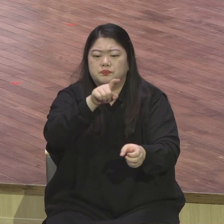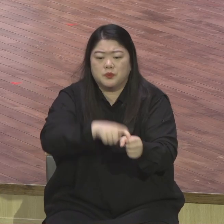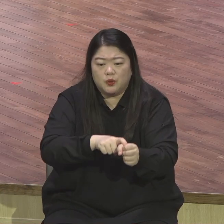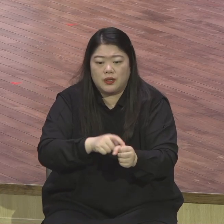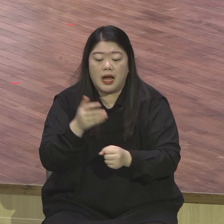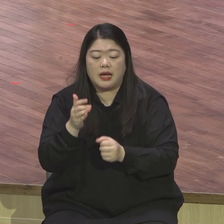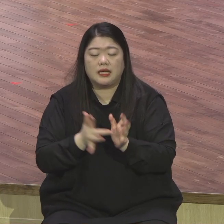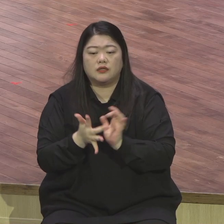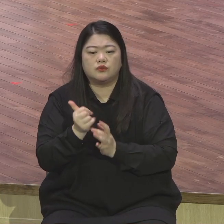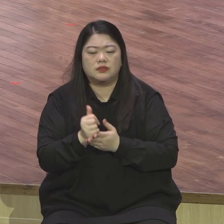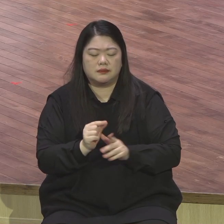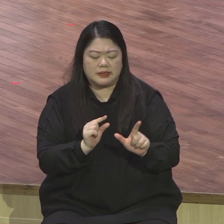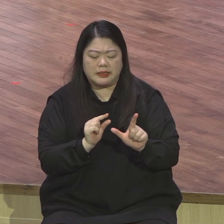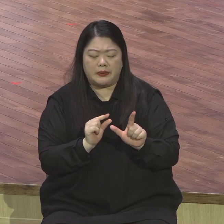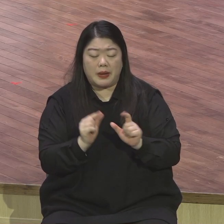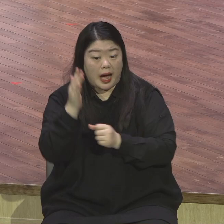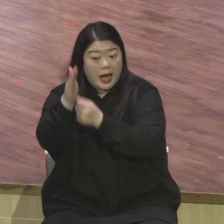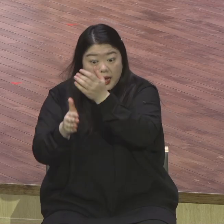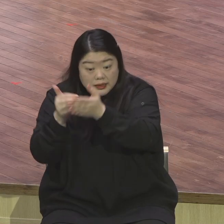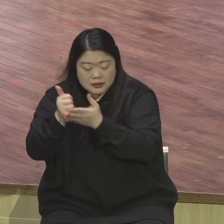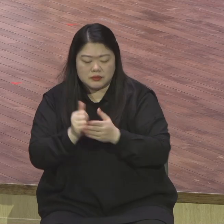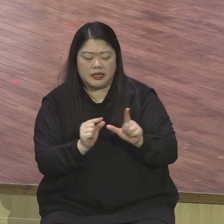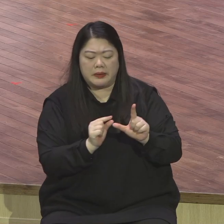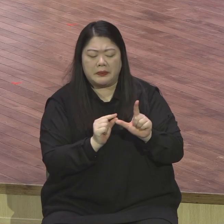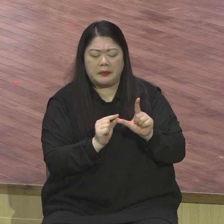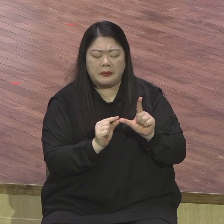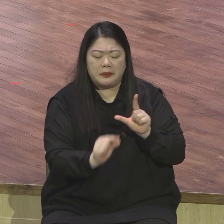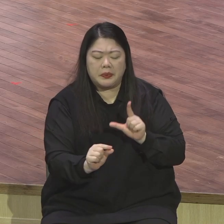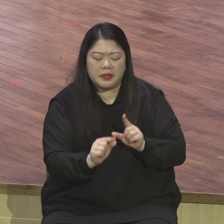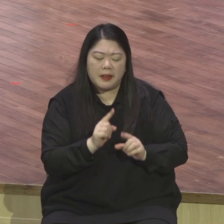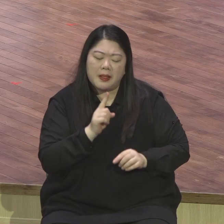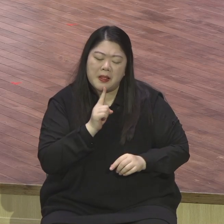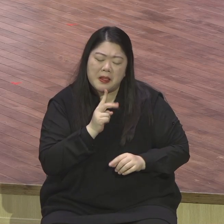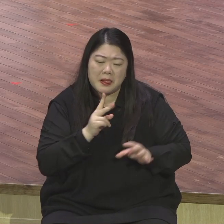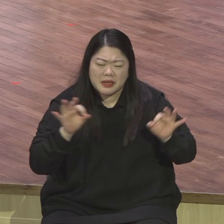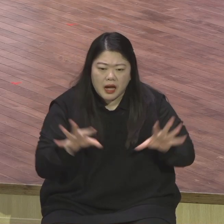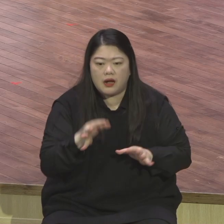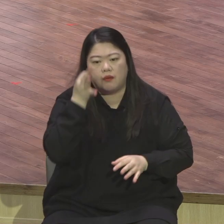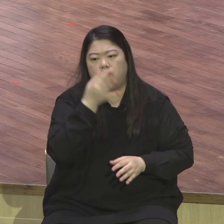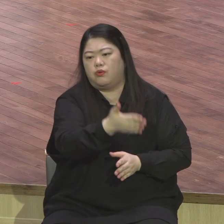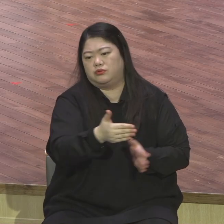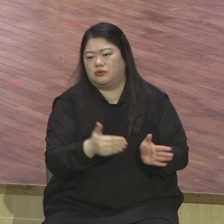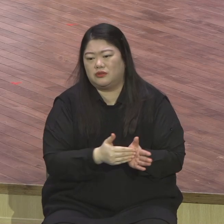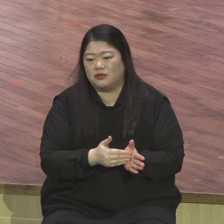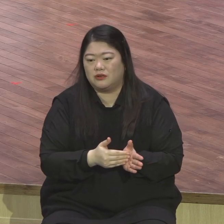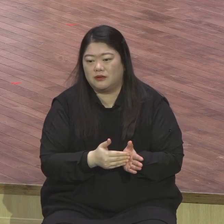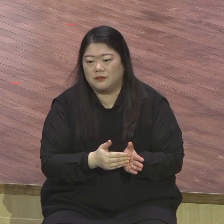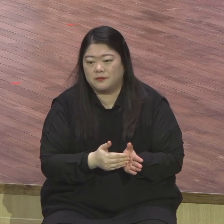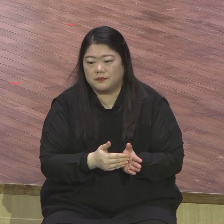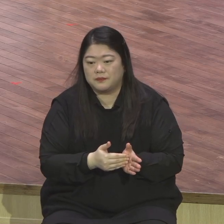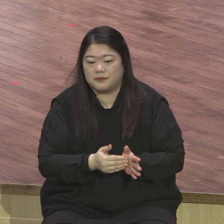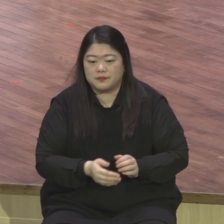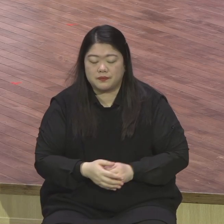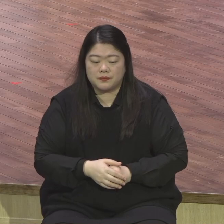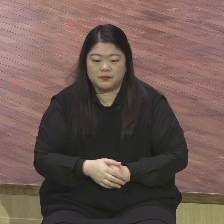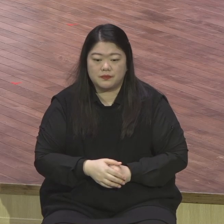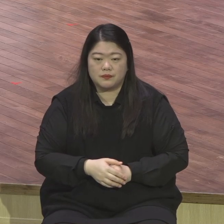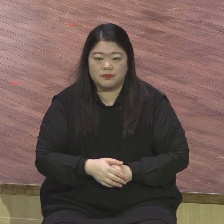예수님이 우리 인류를 구원하실 메시아인 것을 제자들에게 확실하게